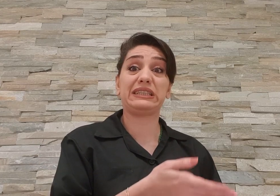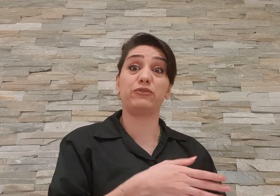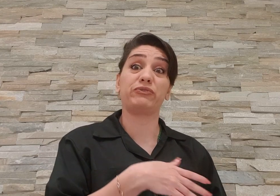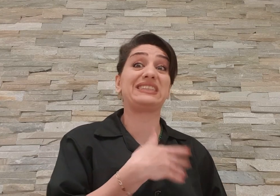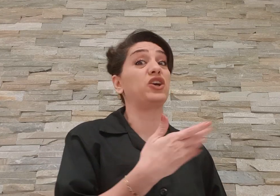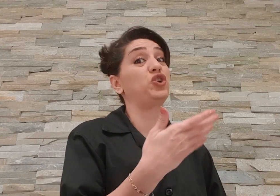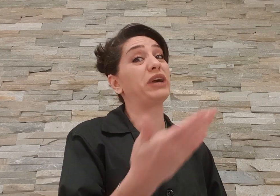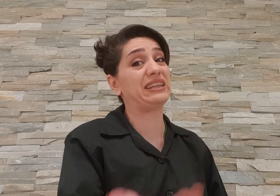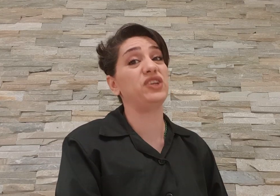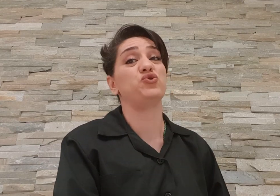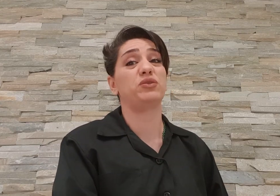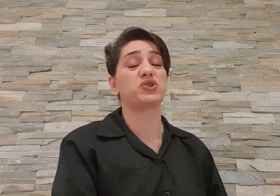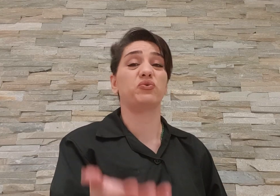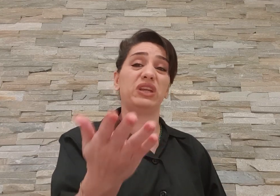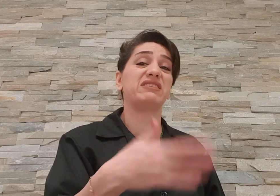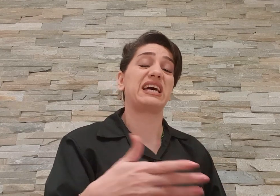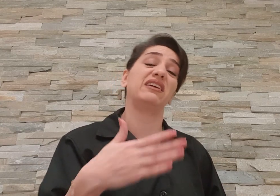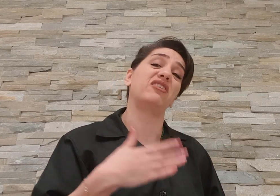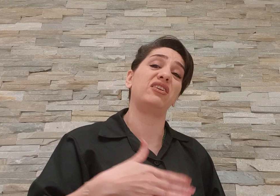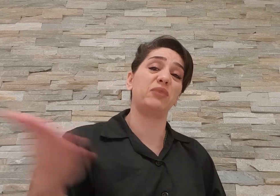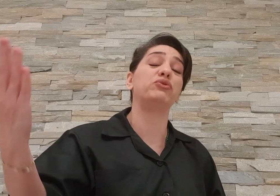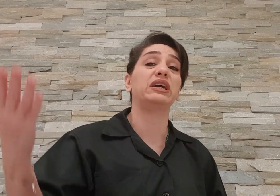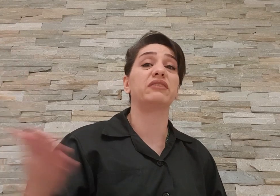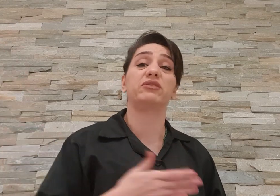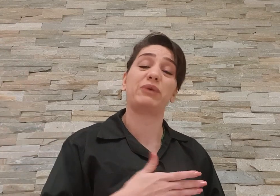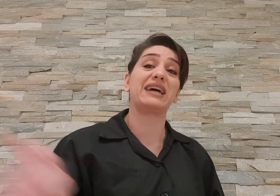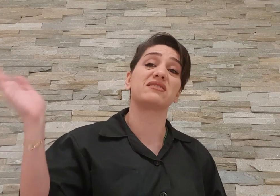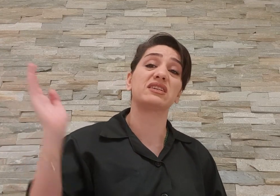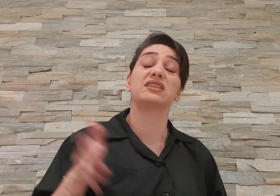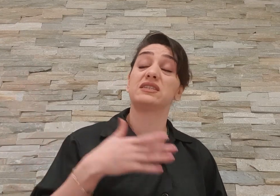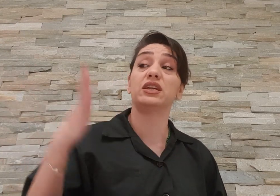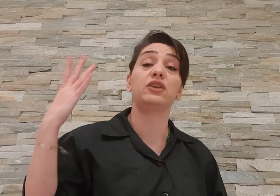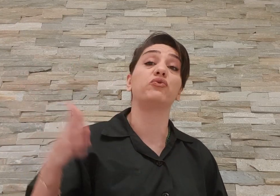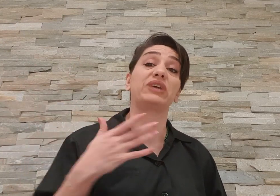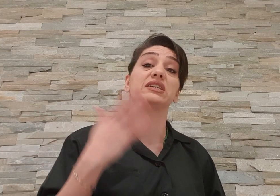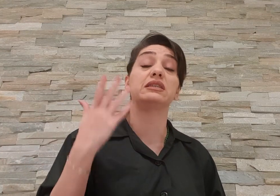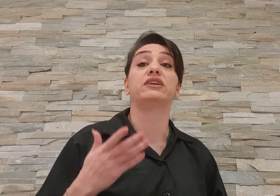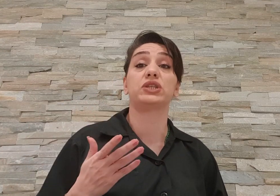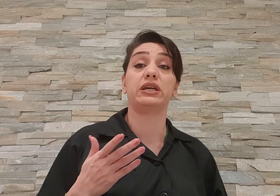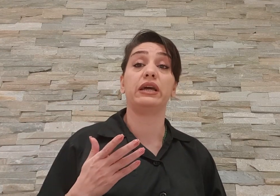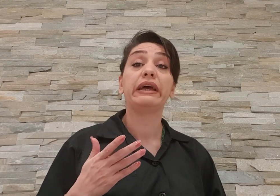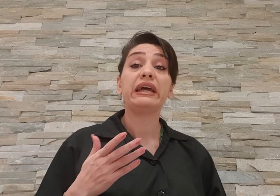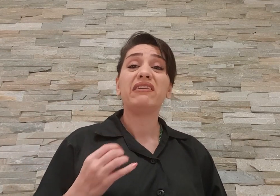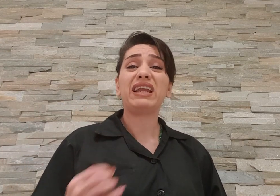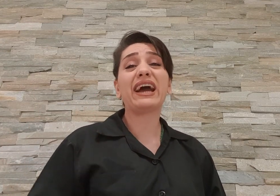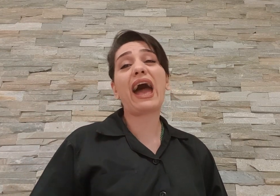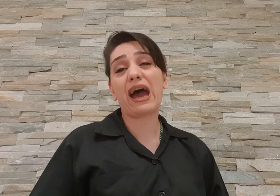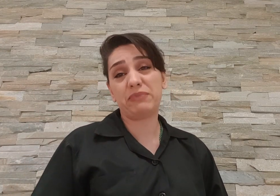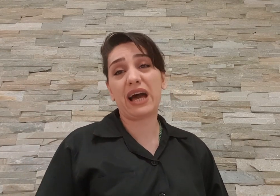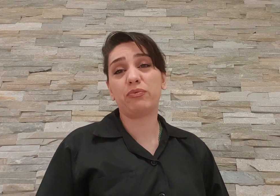کسی که گفته سناریو باید اینجوری باشه اون نویسنده که حالا یه پولی گرفته و بر اساس این چیزه که اینا گفتن یه سی نوشته ولی انقدر ابله